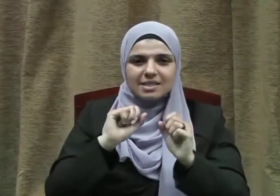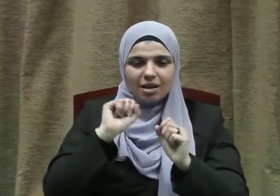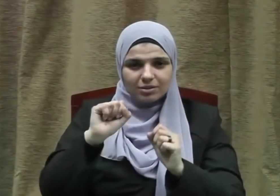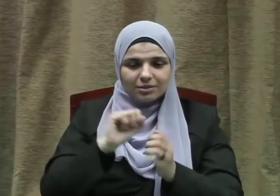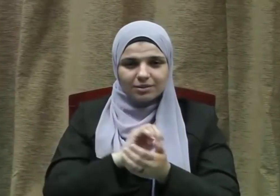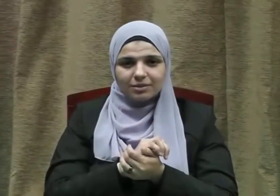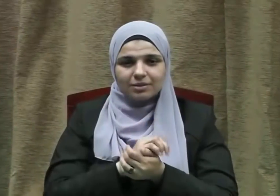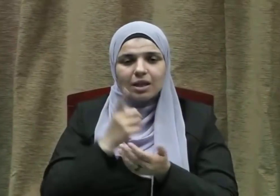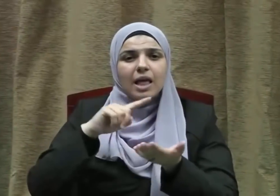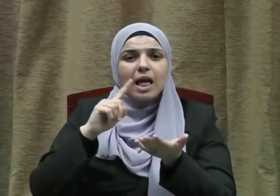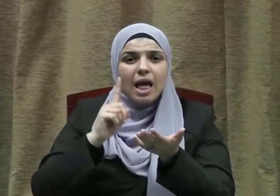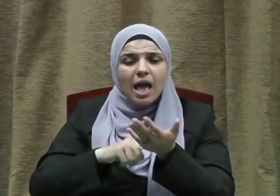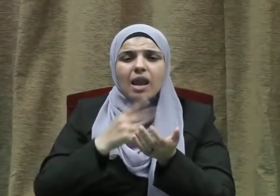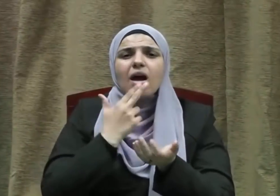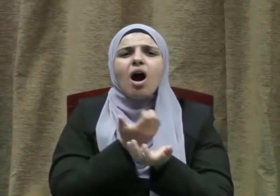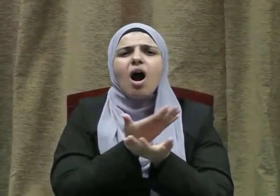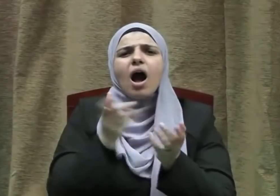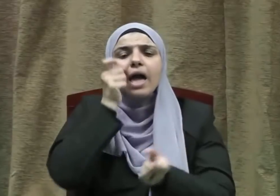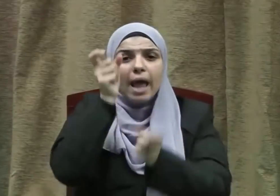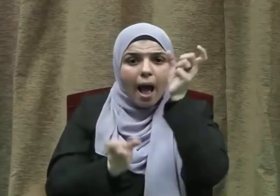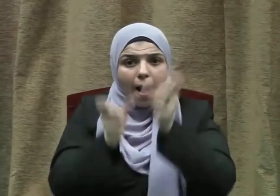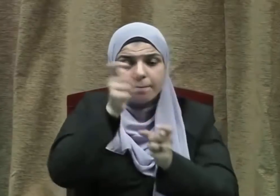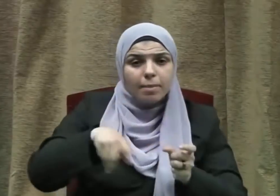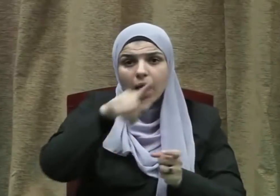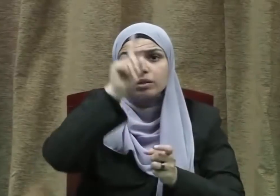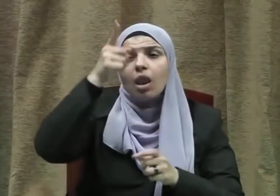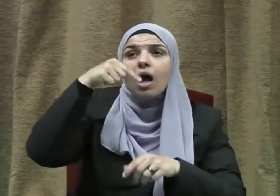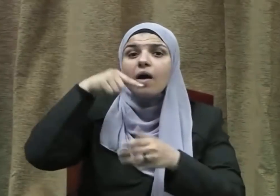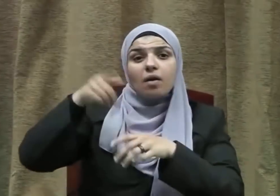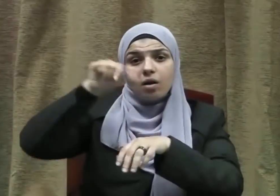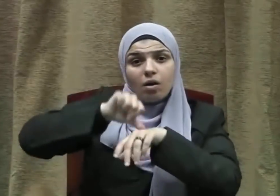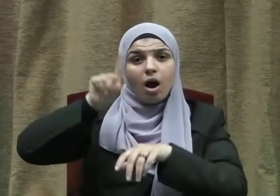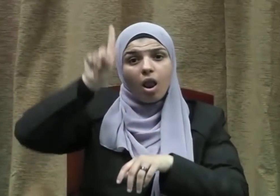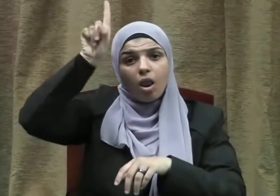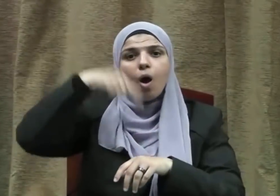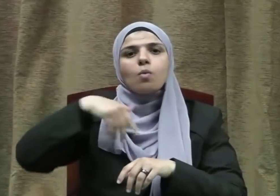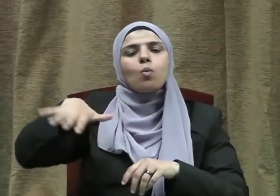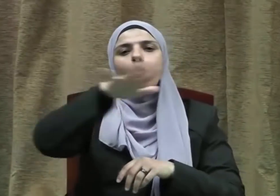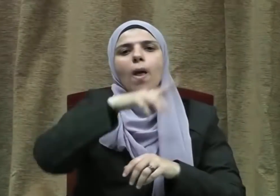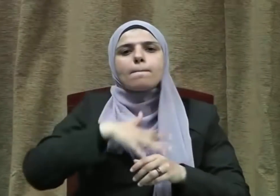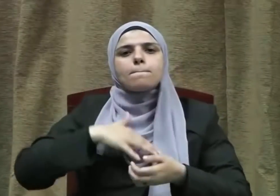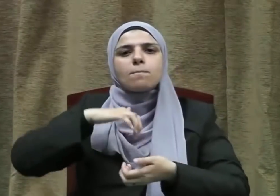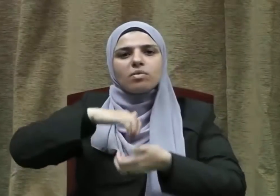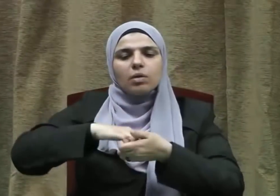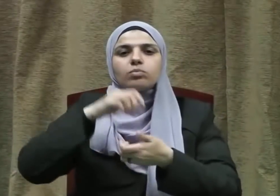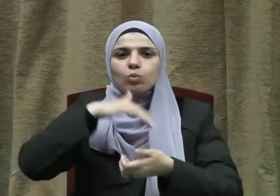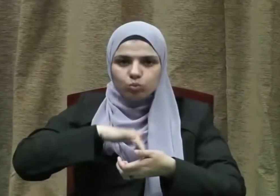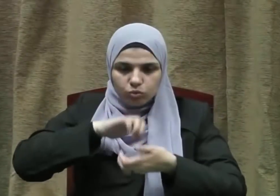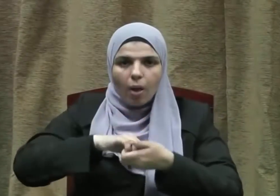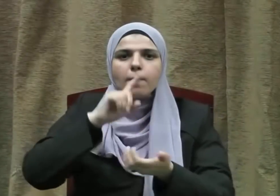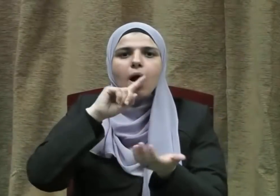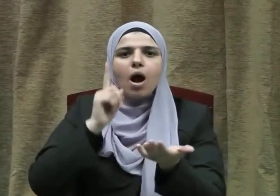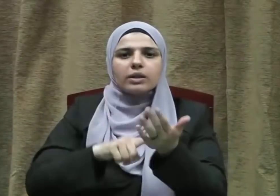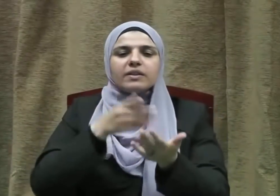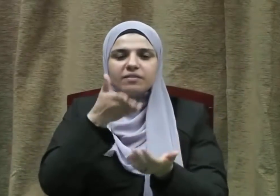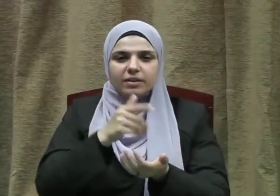الشريف إن خيار عباد الله عند الله الموفون المطيبون